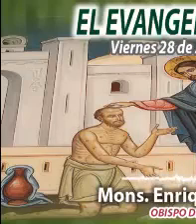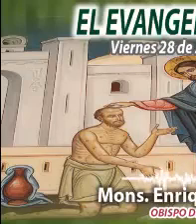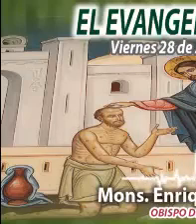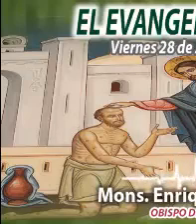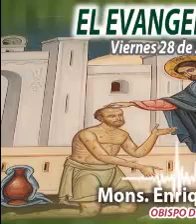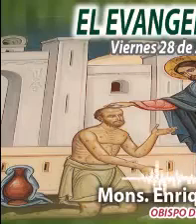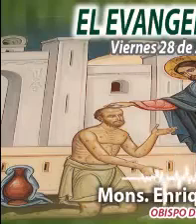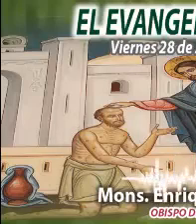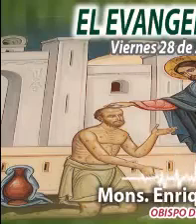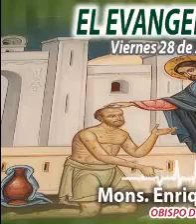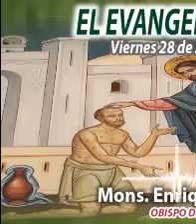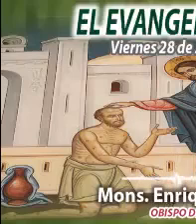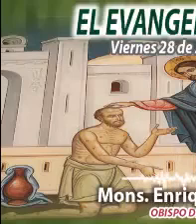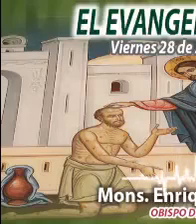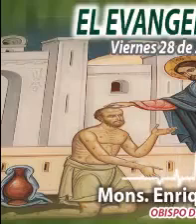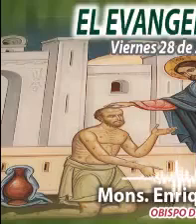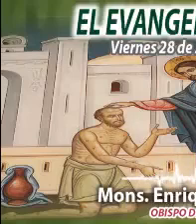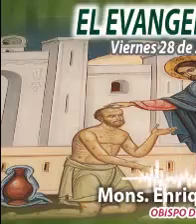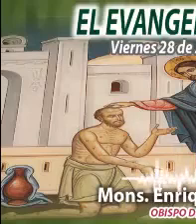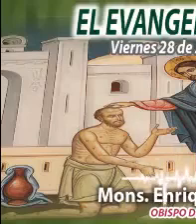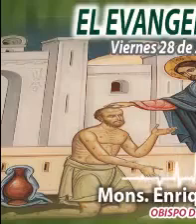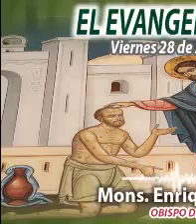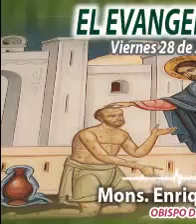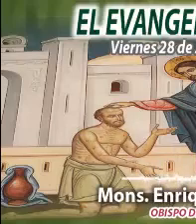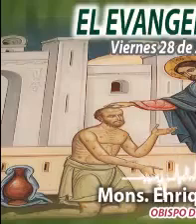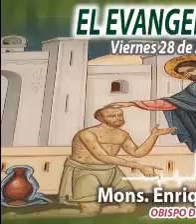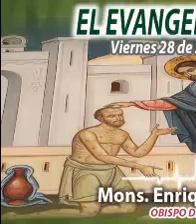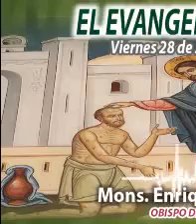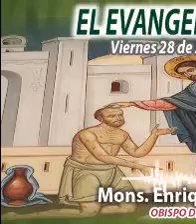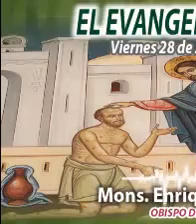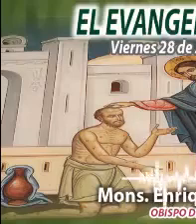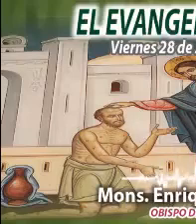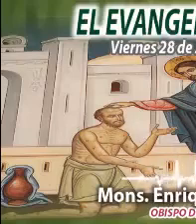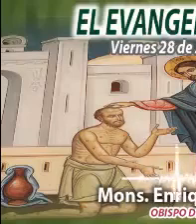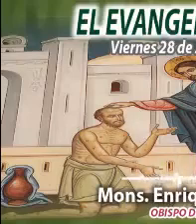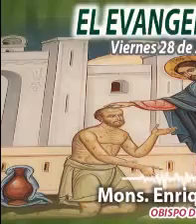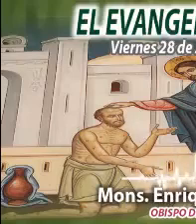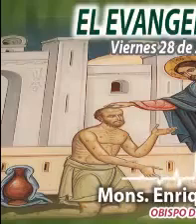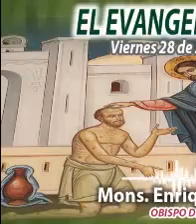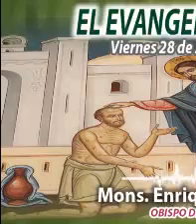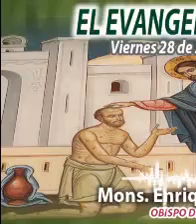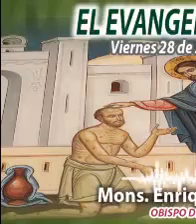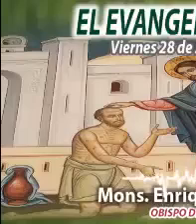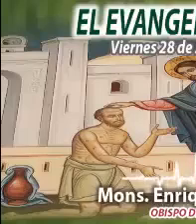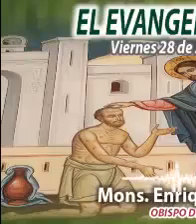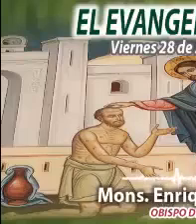Díaz, fortalezcamos nuestra fe. Seamos testigos de Jesús, vivo y resucitado.